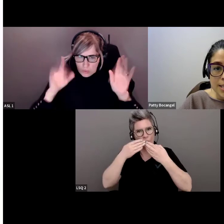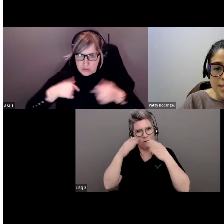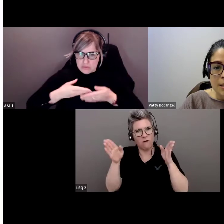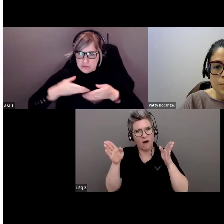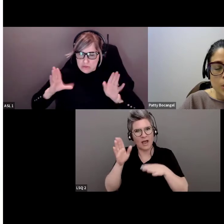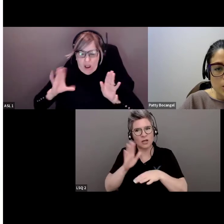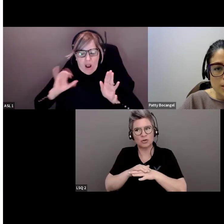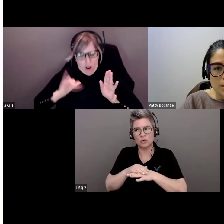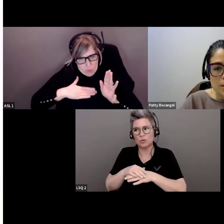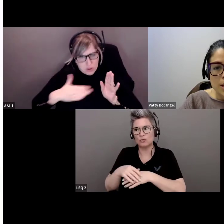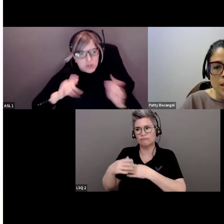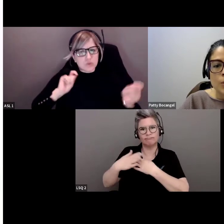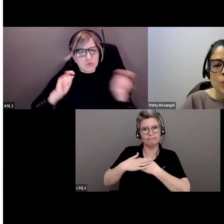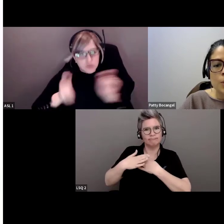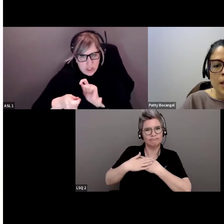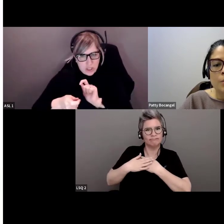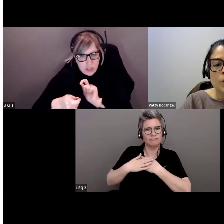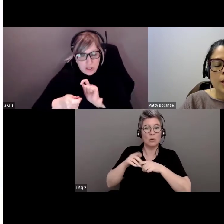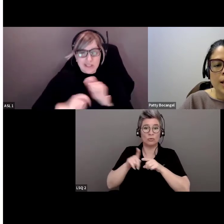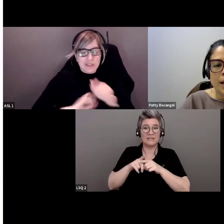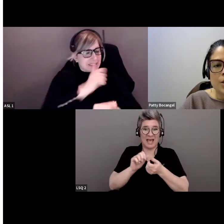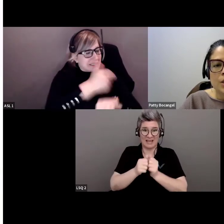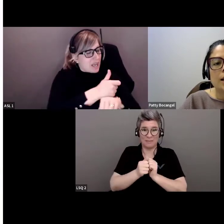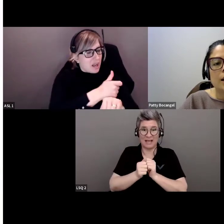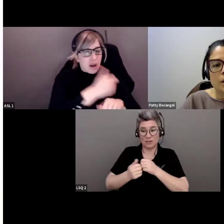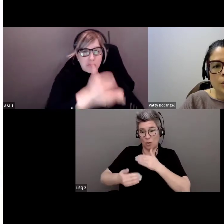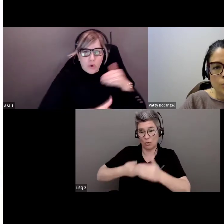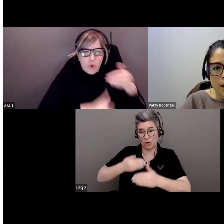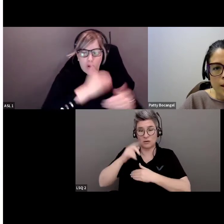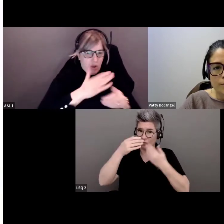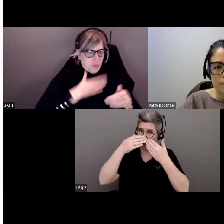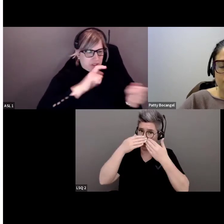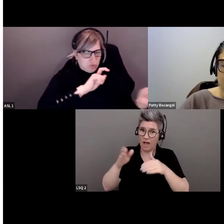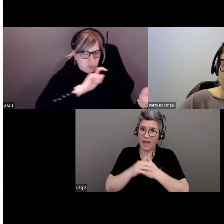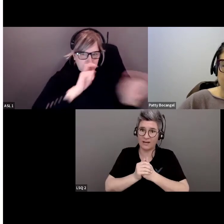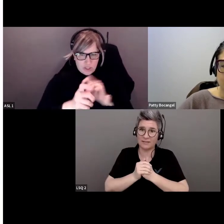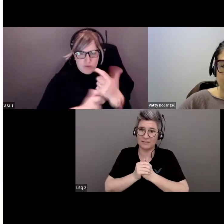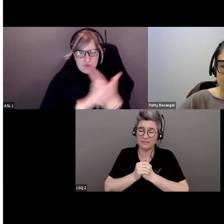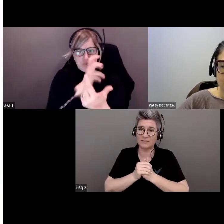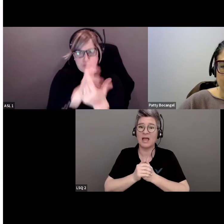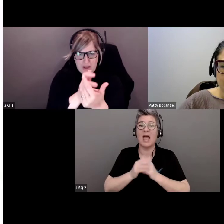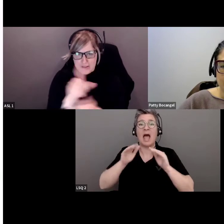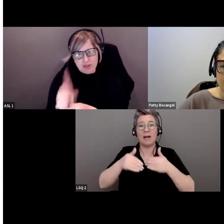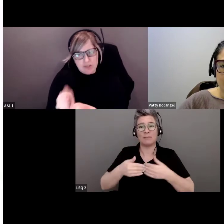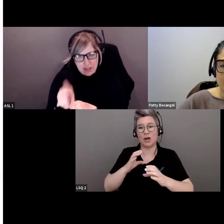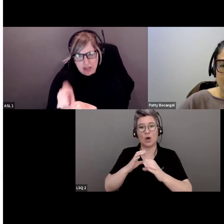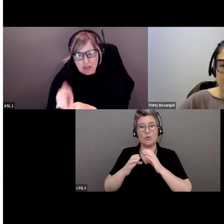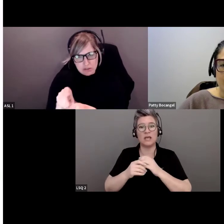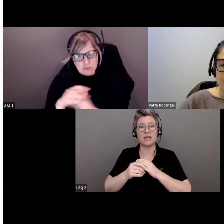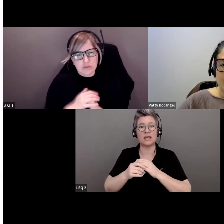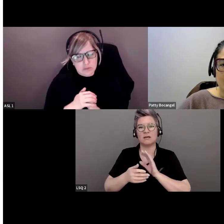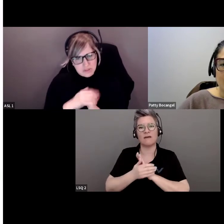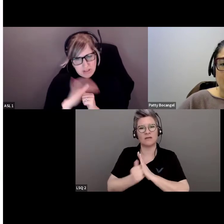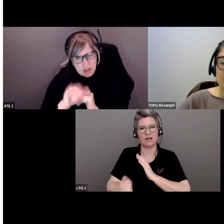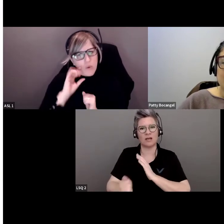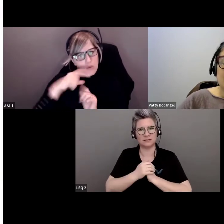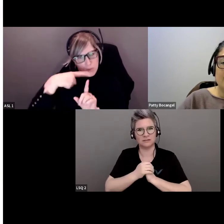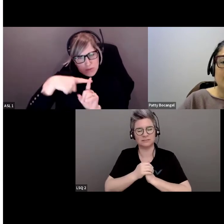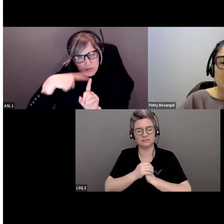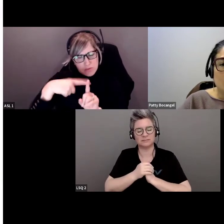la rétroaction et ouverts à l'adaptation des processus existants pour pouvoir communiquer de manière efficace.